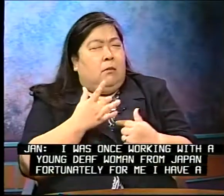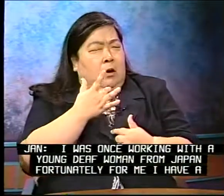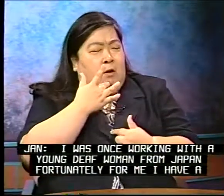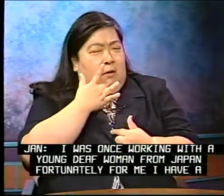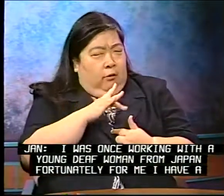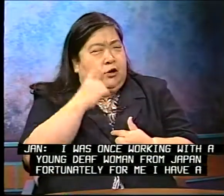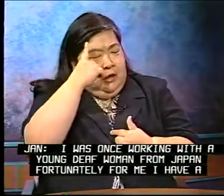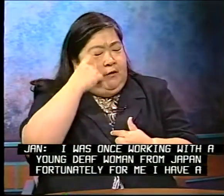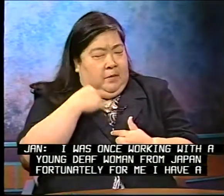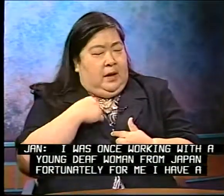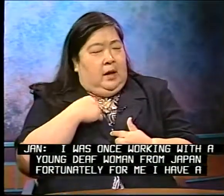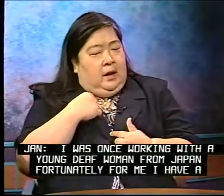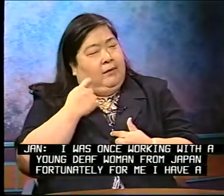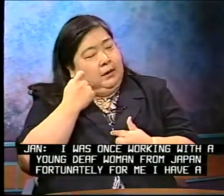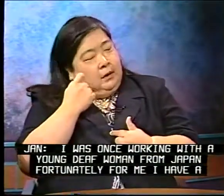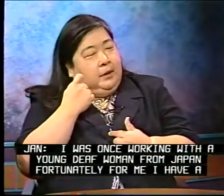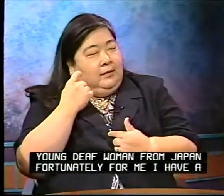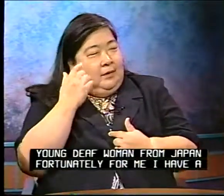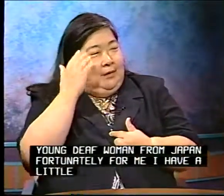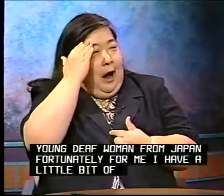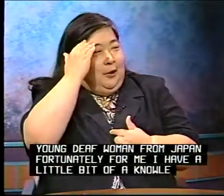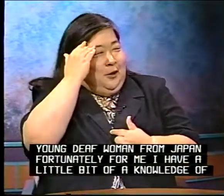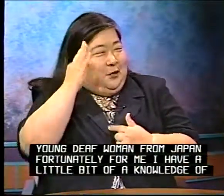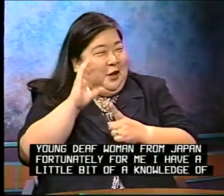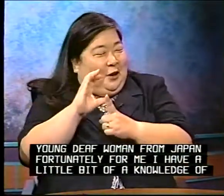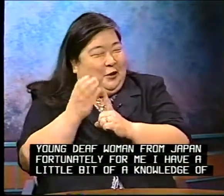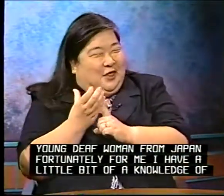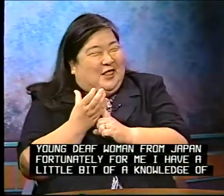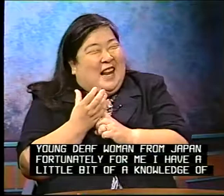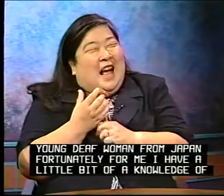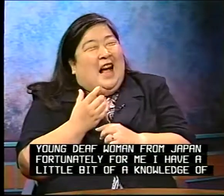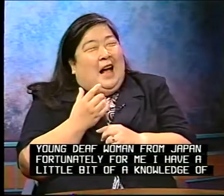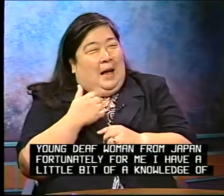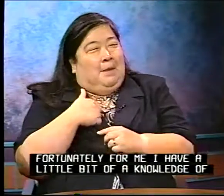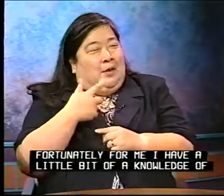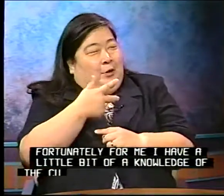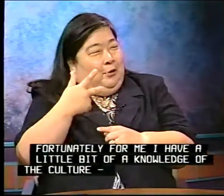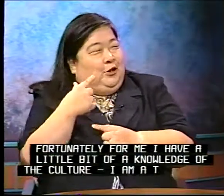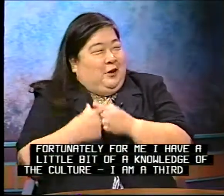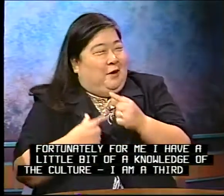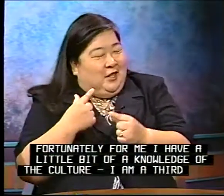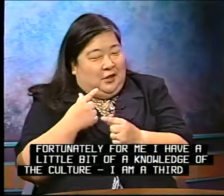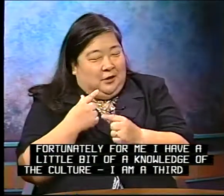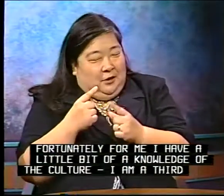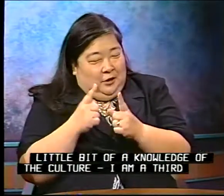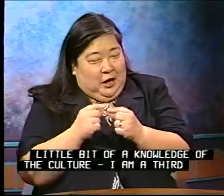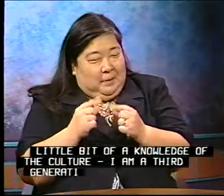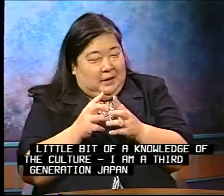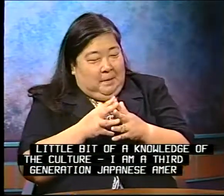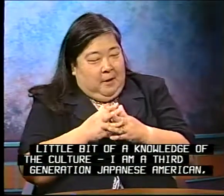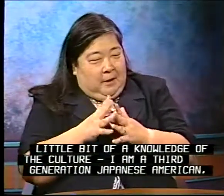Fortunately for me, I have a little bit of a knowledge of the culture. I'm a third generation Japanese American.